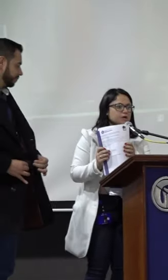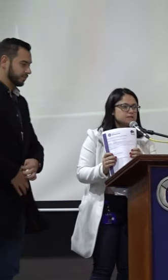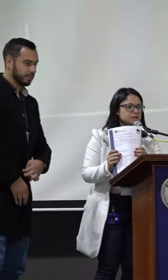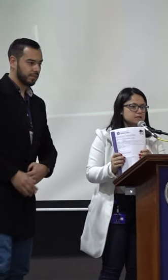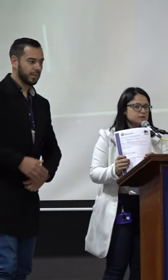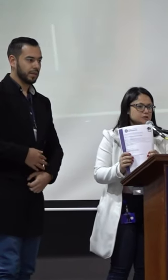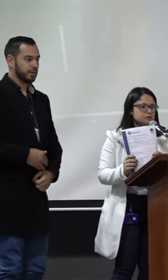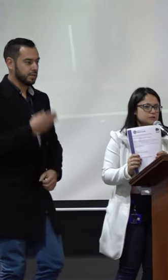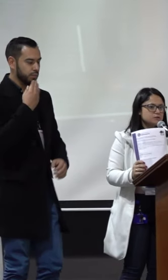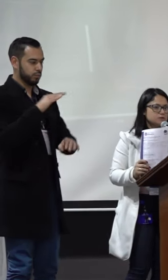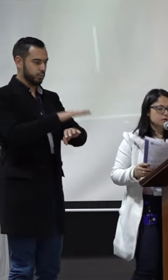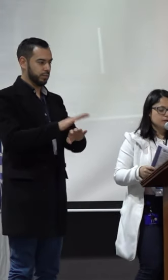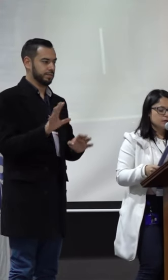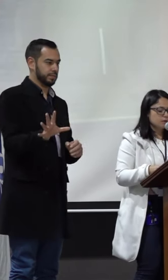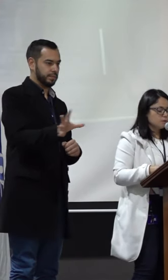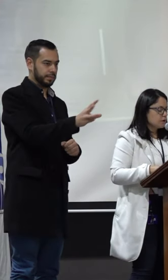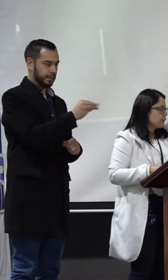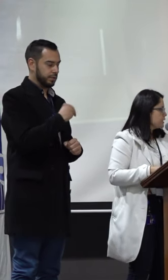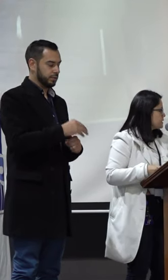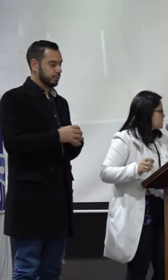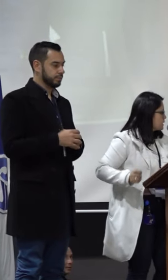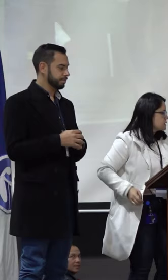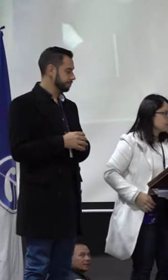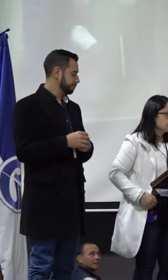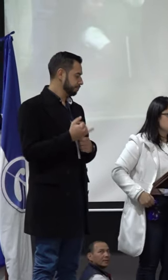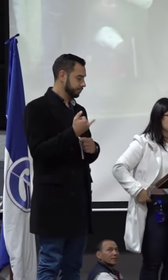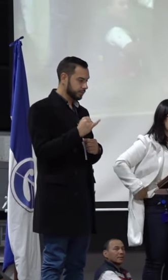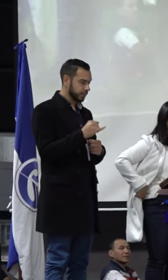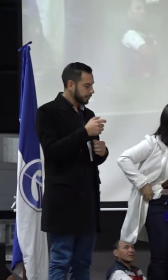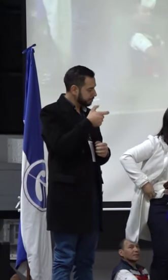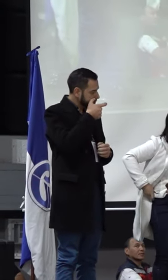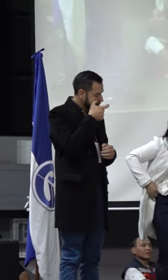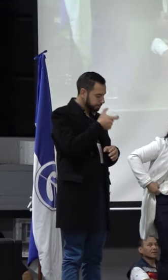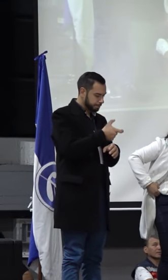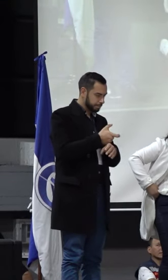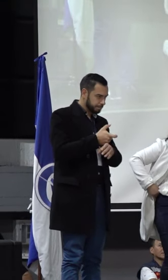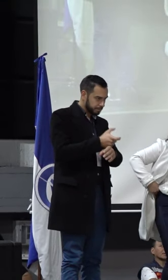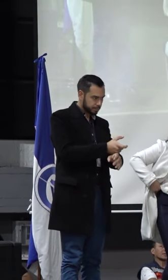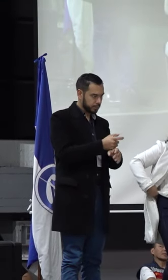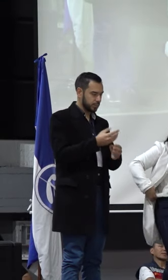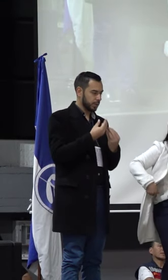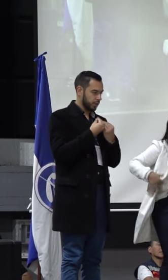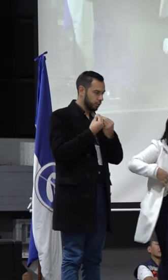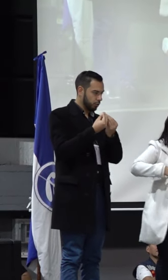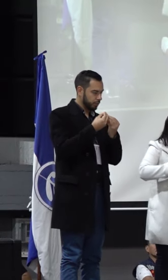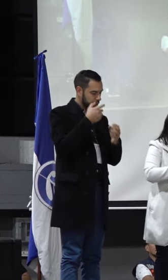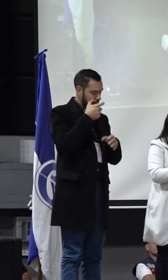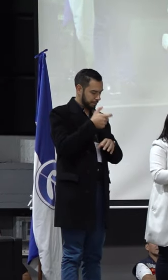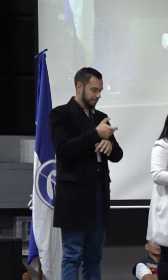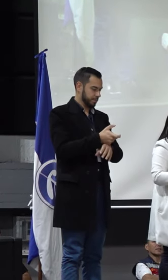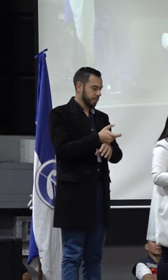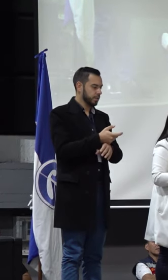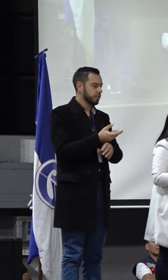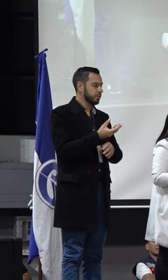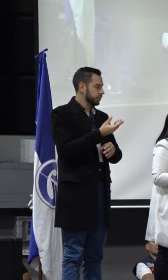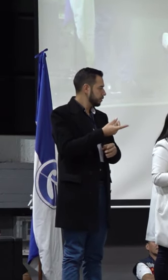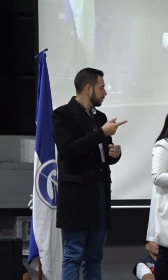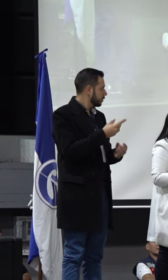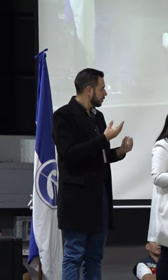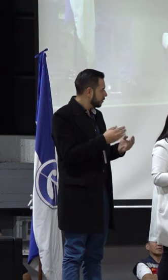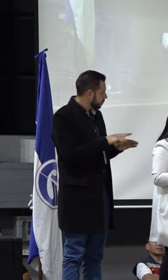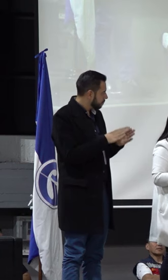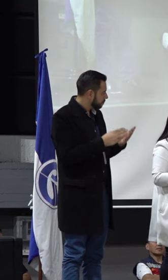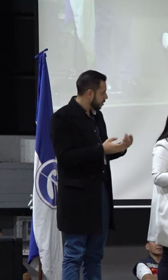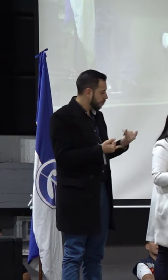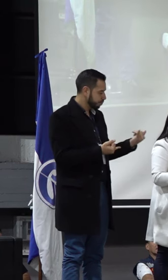Buenas tardes a todos, una vez hecha la verificación por parte de la comisión veedora, quienes nos acompañan en